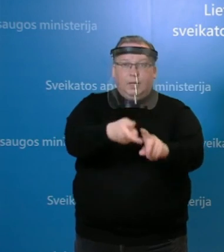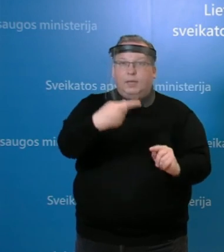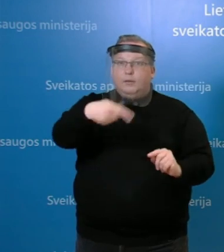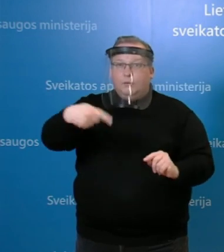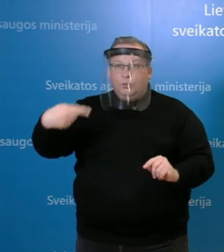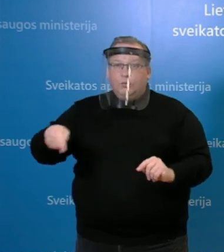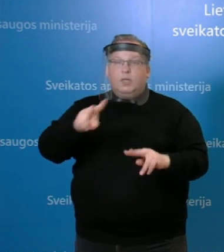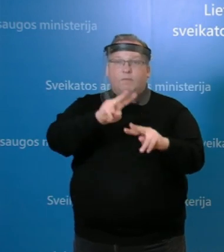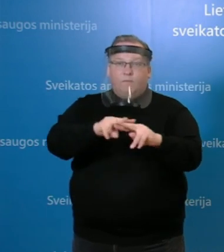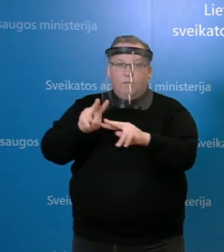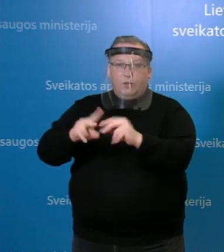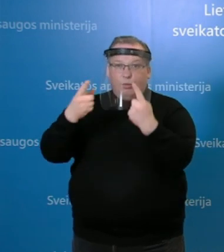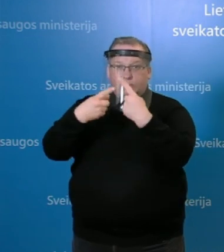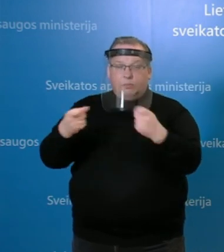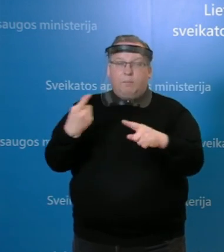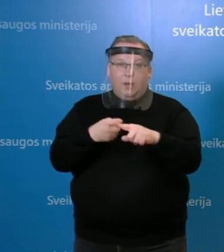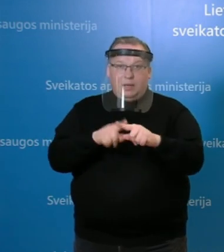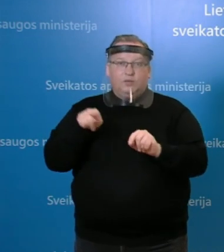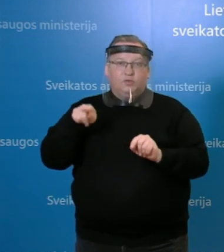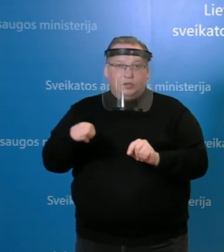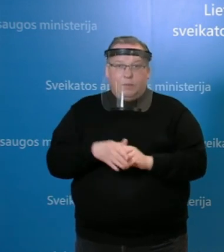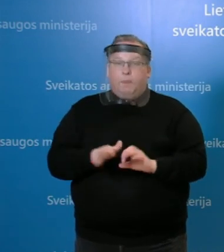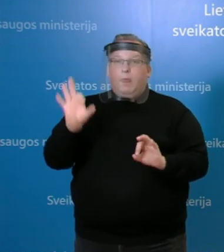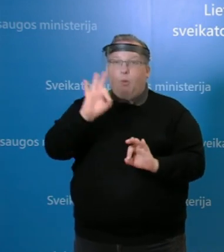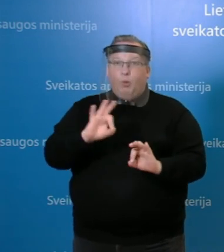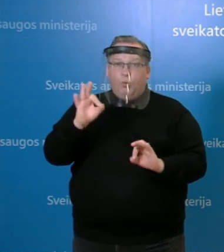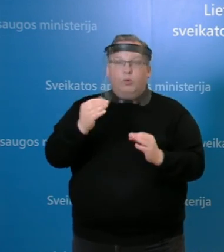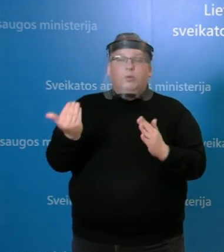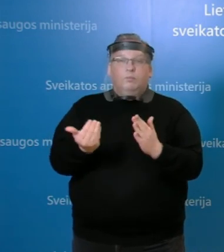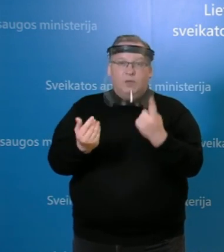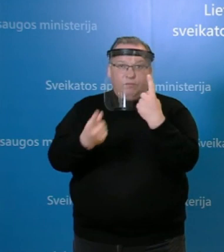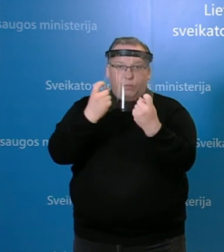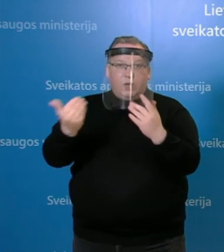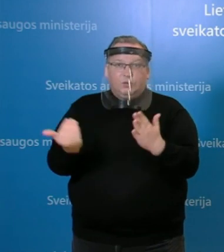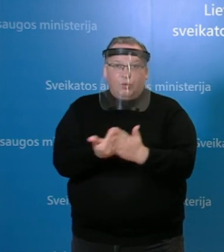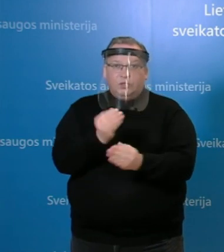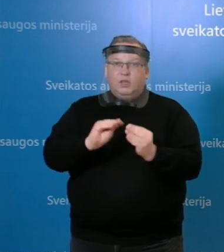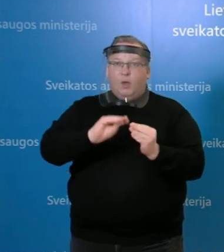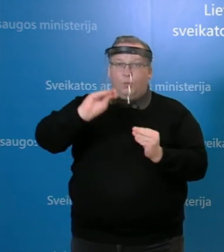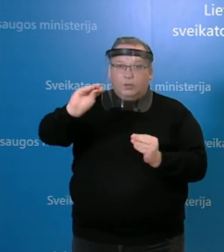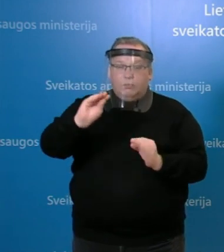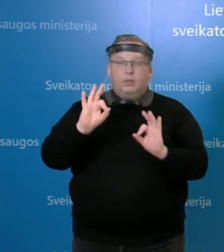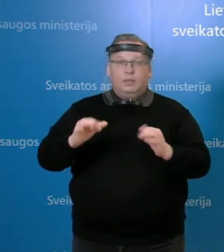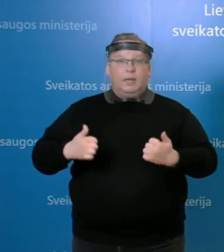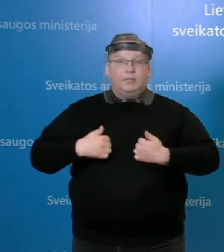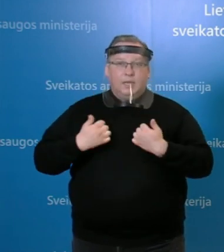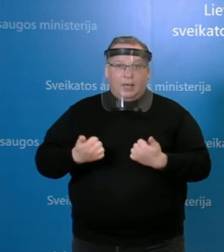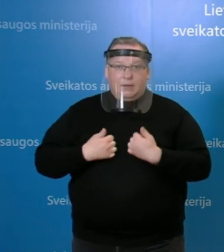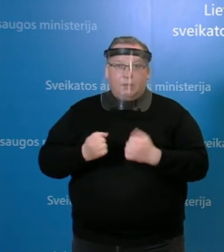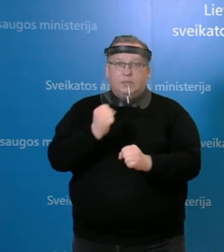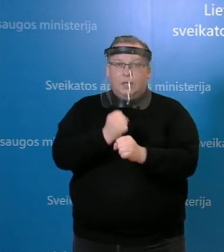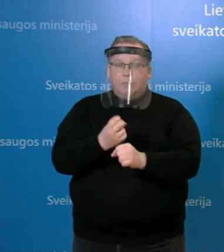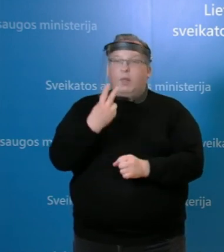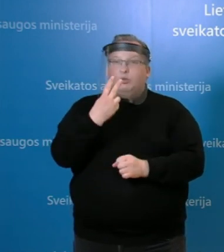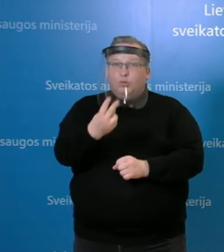vietos kelbiamas būtent pagal tai. Dėl domenuot nauinimo, iš tiesų tikrai stengiamės tai daryti, bet tai labai